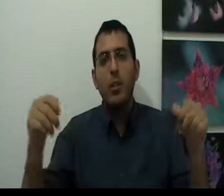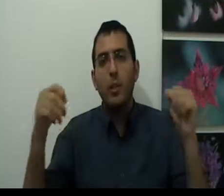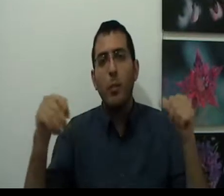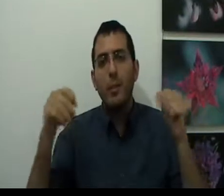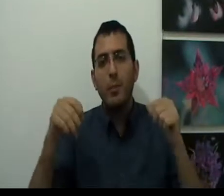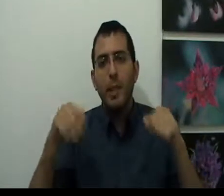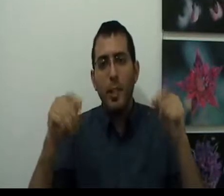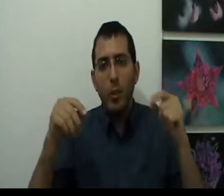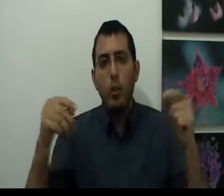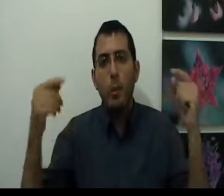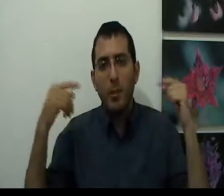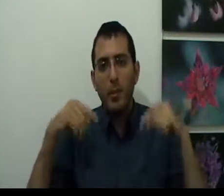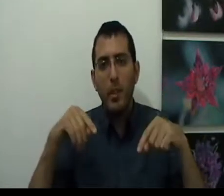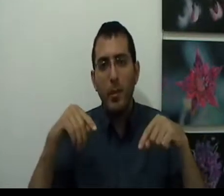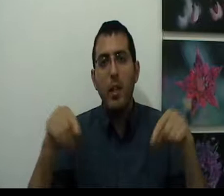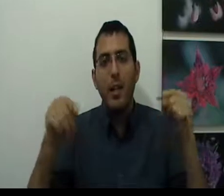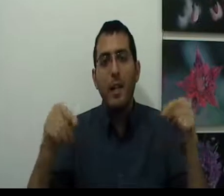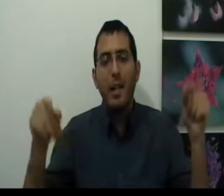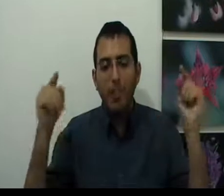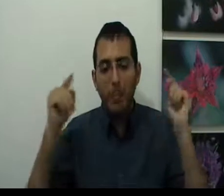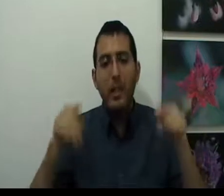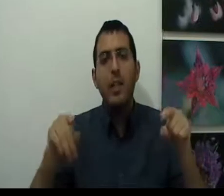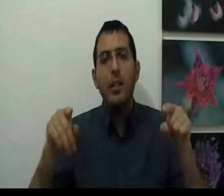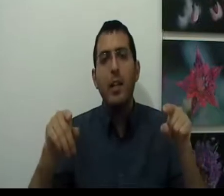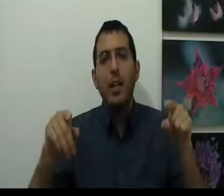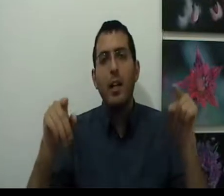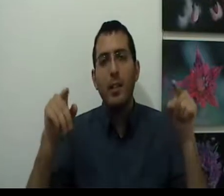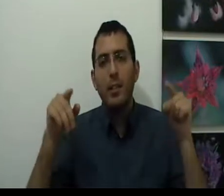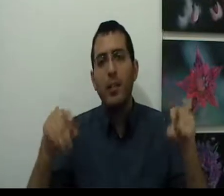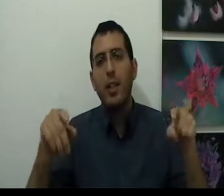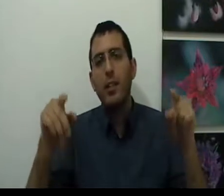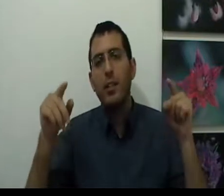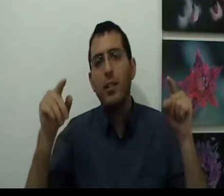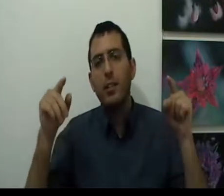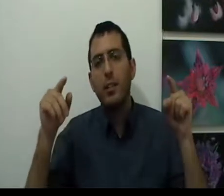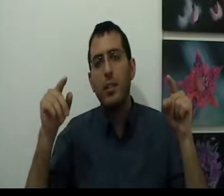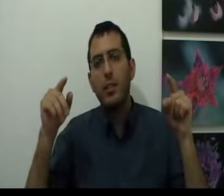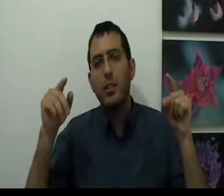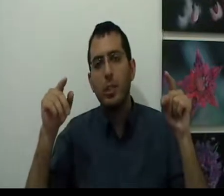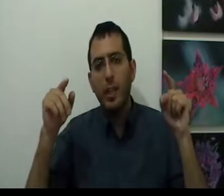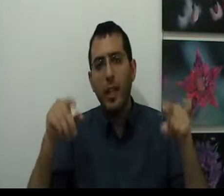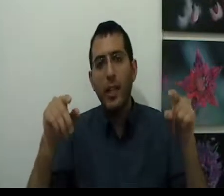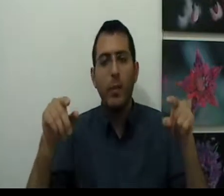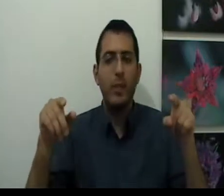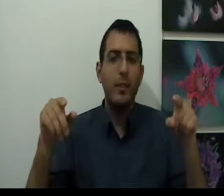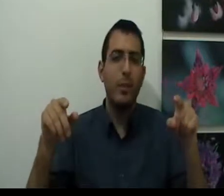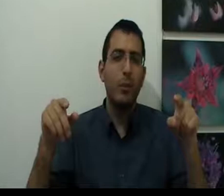לגרום לעצמי להנות מבפנים גם בלי הדבר שכרגע אני רוצה לעשות אותו.